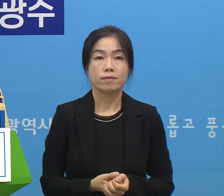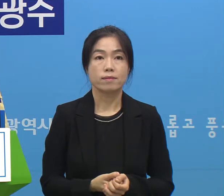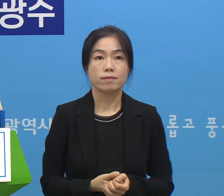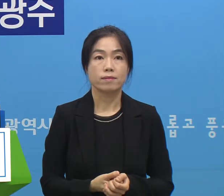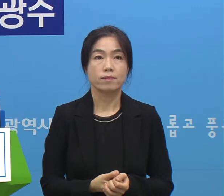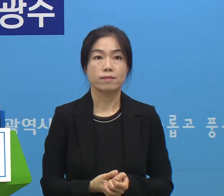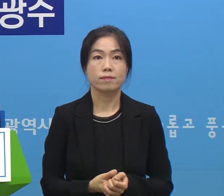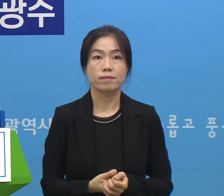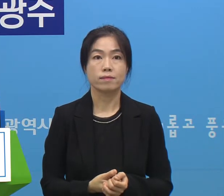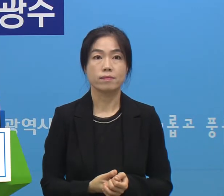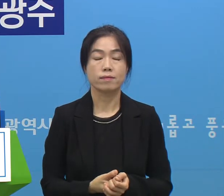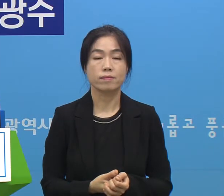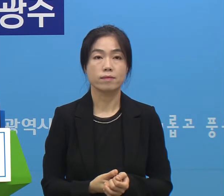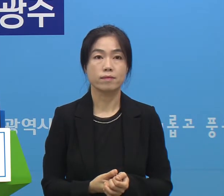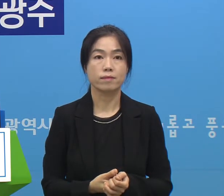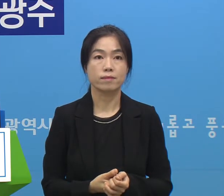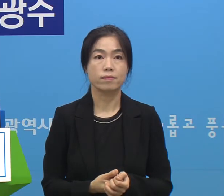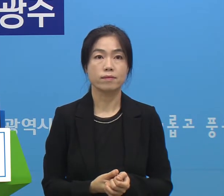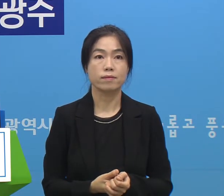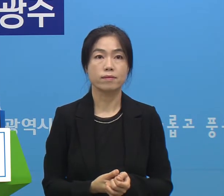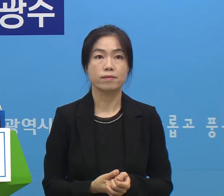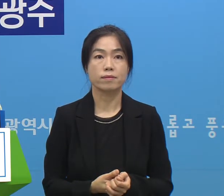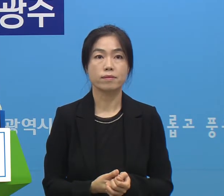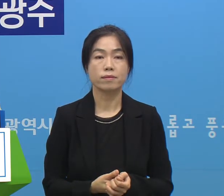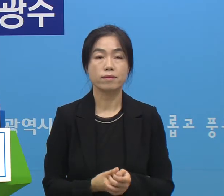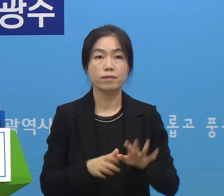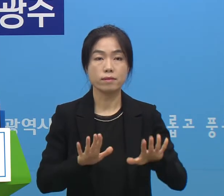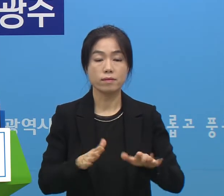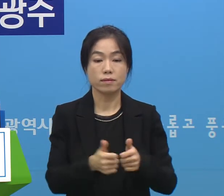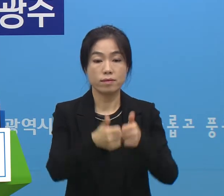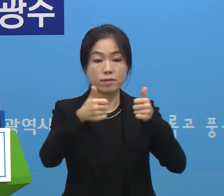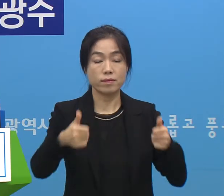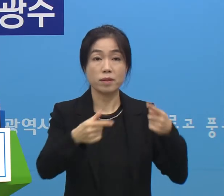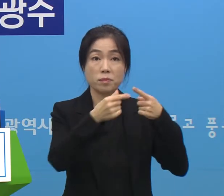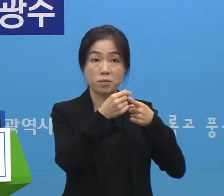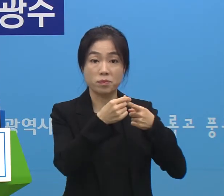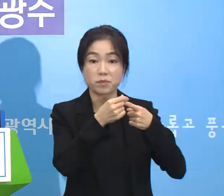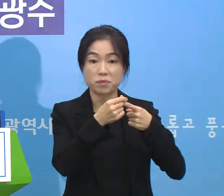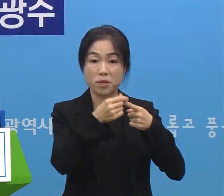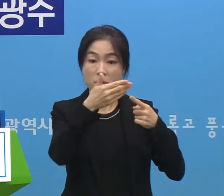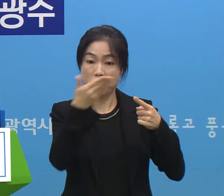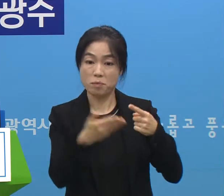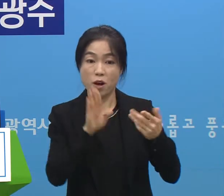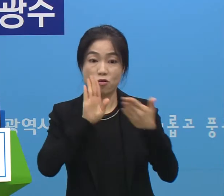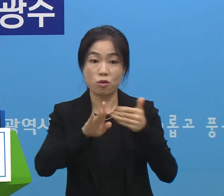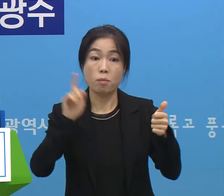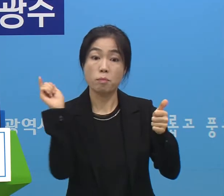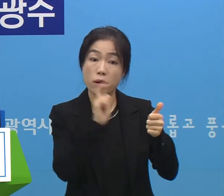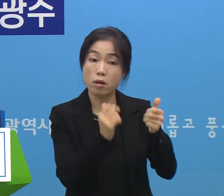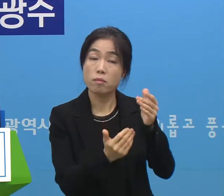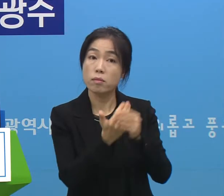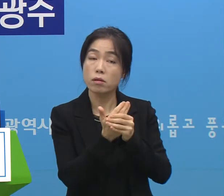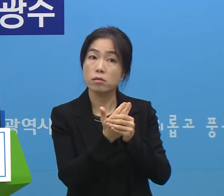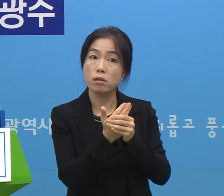복지관광국장입니다 지금 거리 두기 1단계 완화 후에 확진자가 발생하는 경우